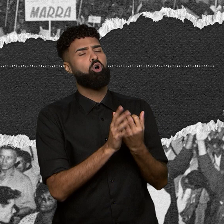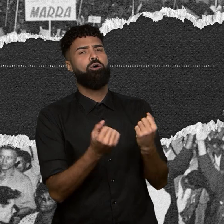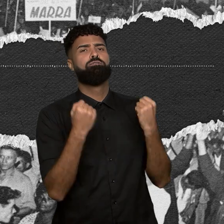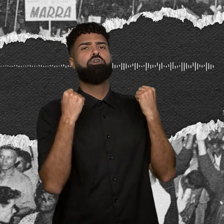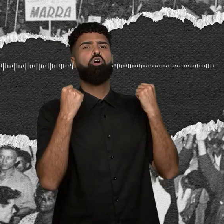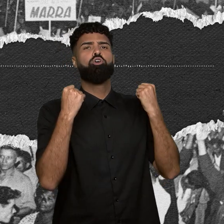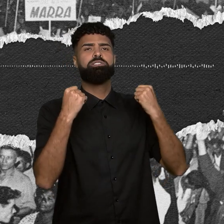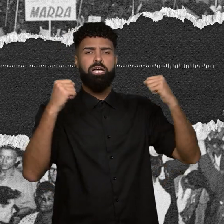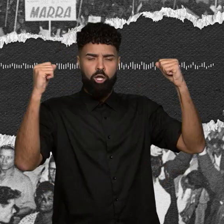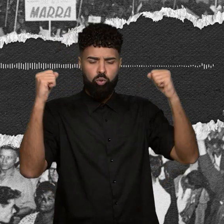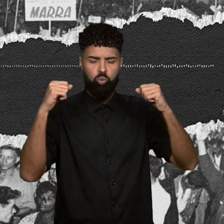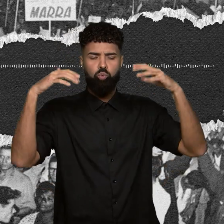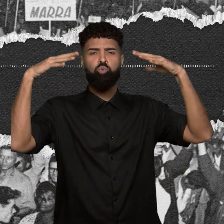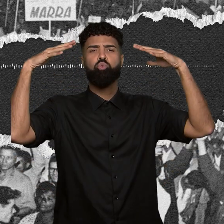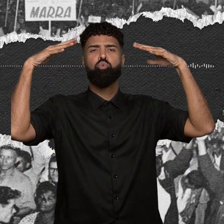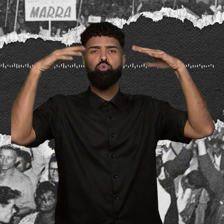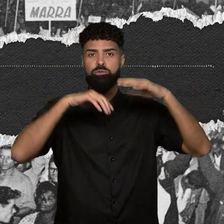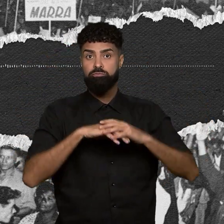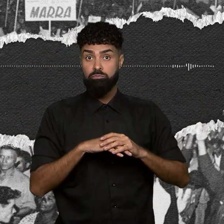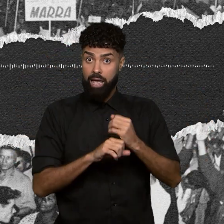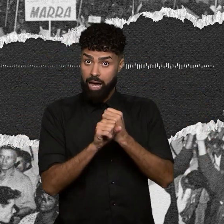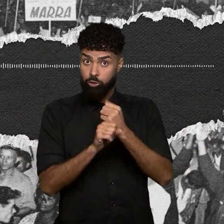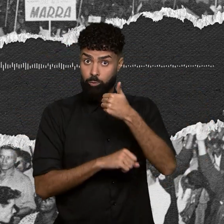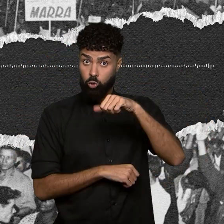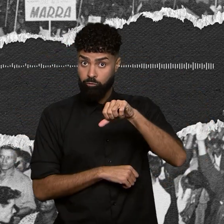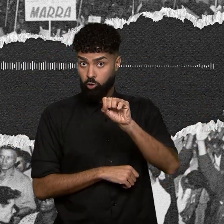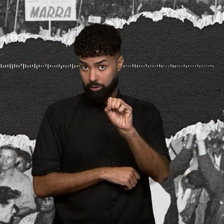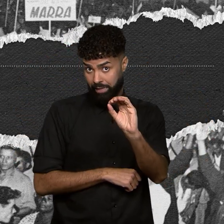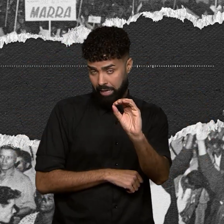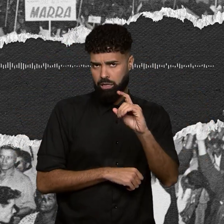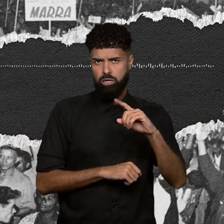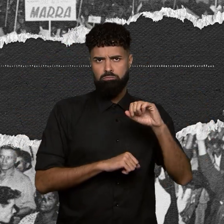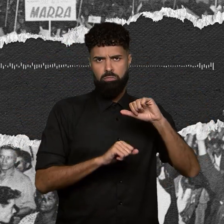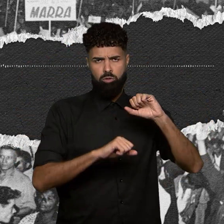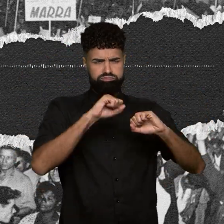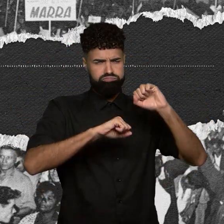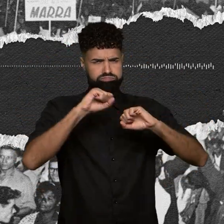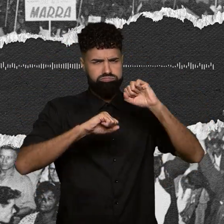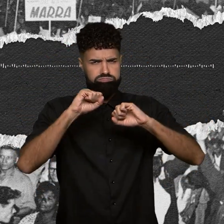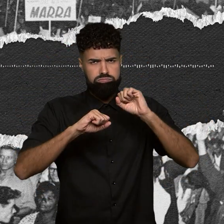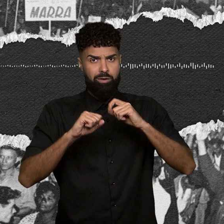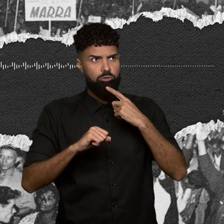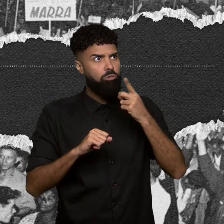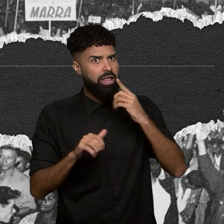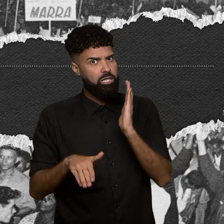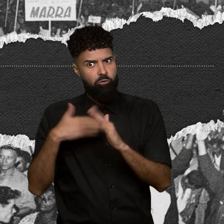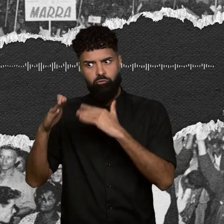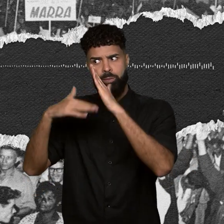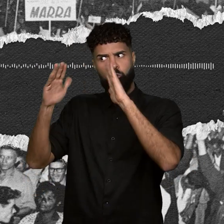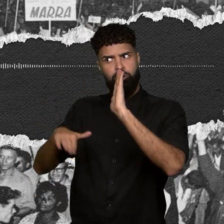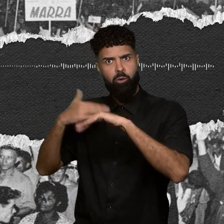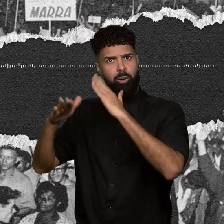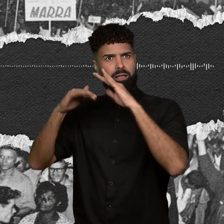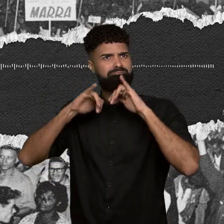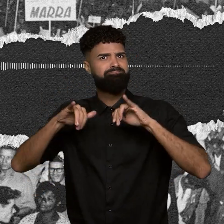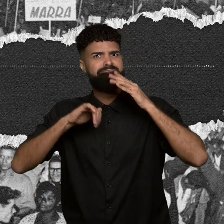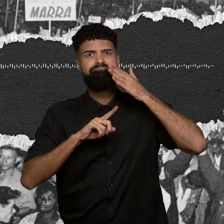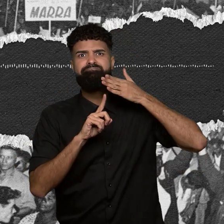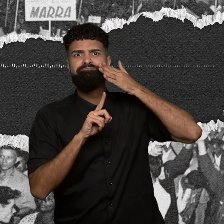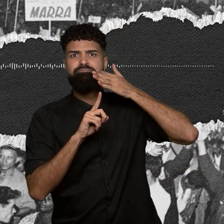Mas, no começo dos anos 80, a industrialização, que era vendida como desenvolvimento, pariu a cidade mais poluída